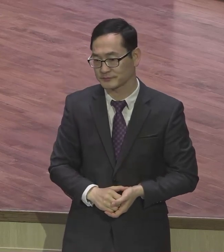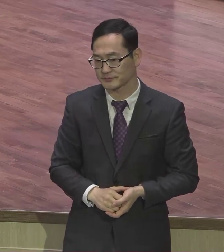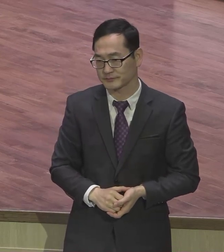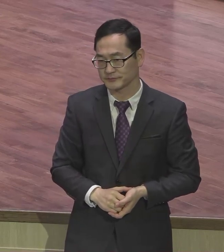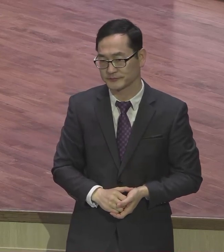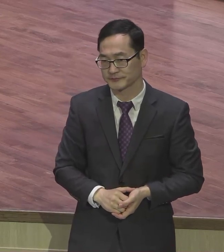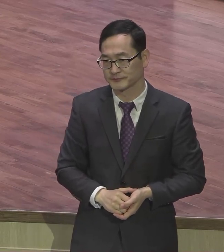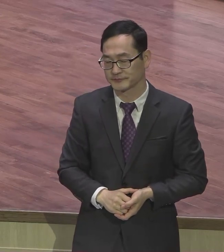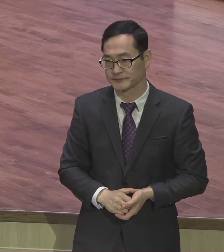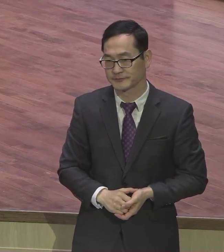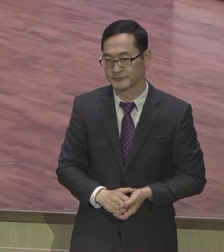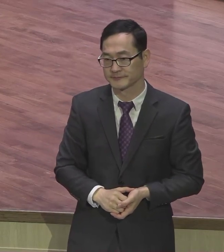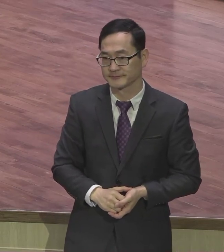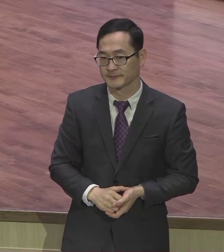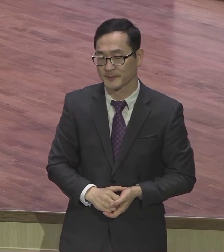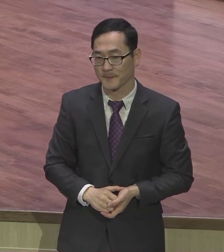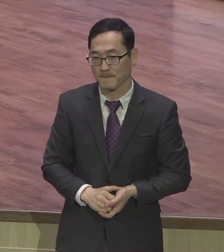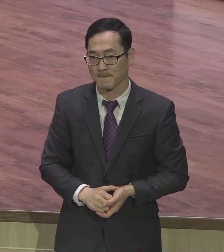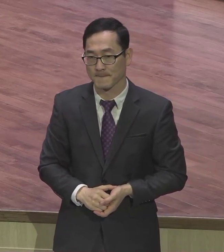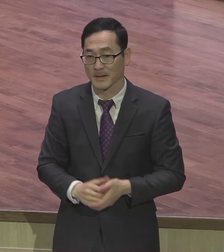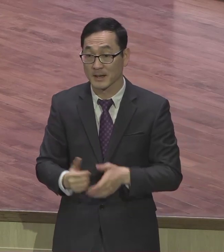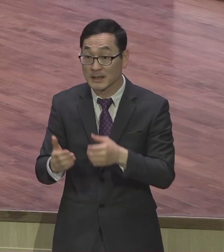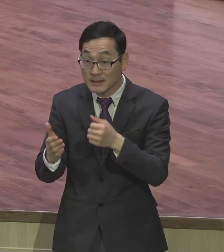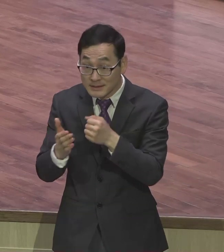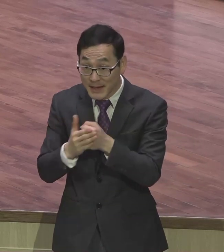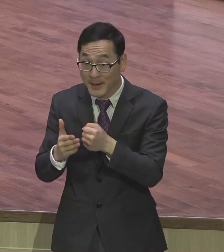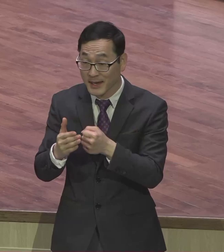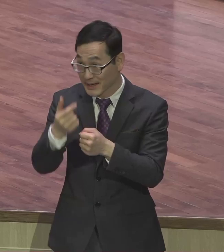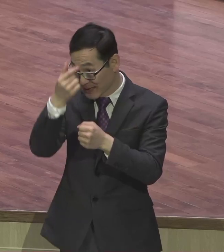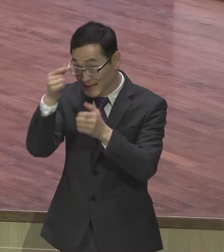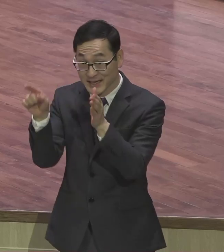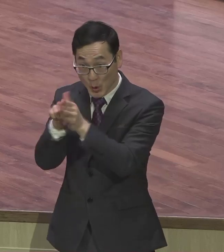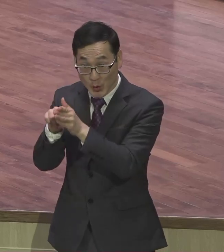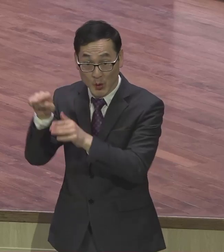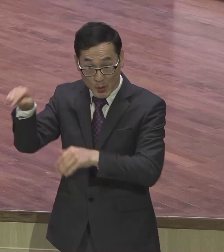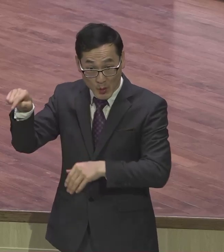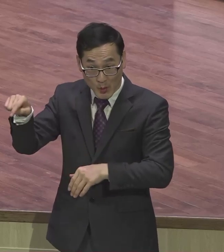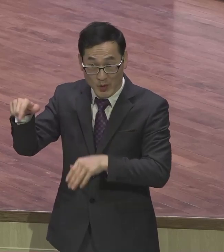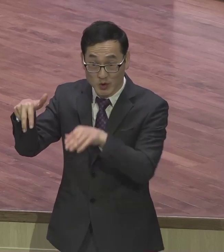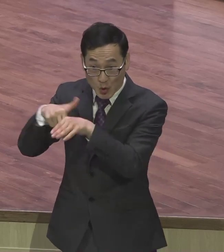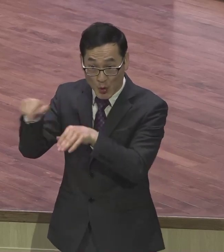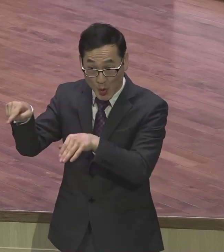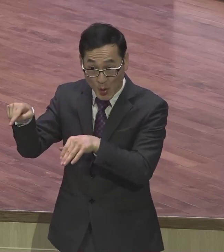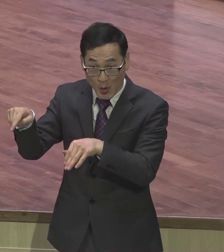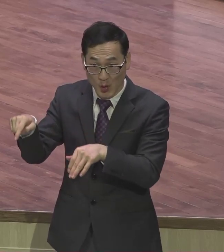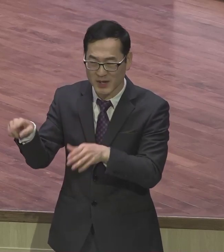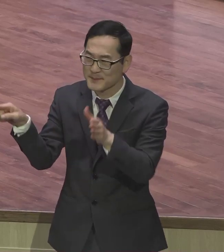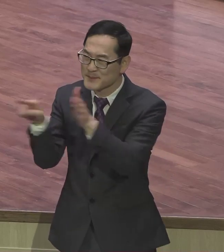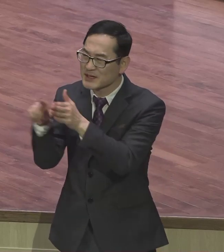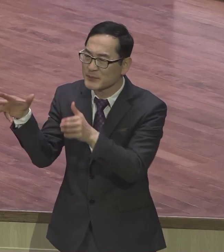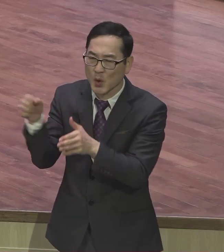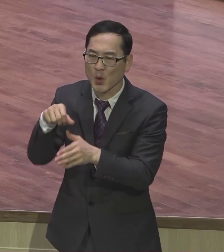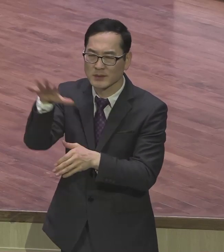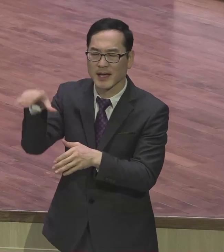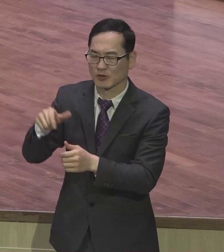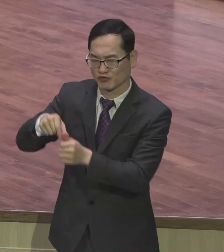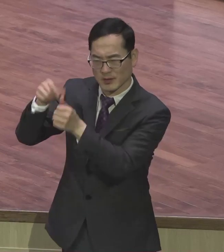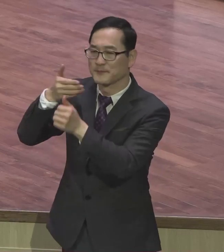그래서 우리 기독교만 믿음으로 구원 받는 거예요 다른 종교는 다 보라고 다 만들어놨어 부처